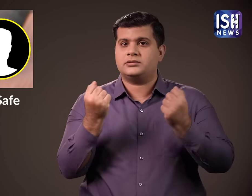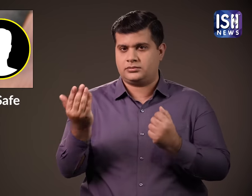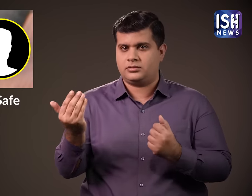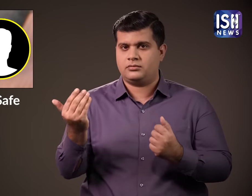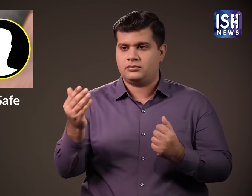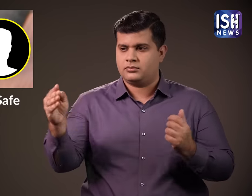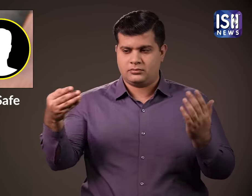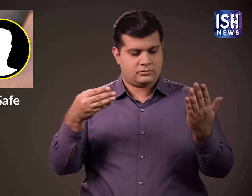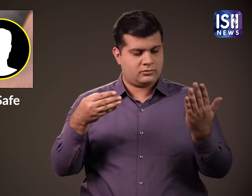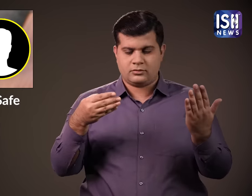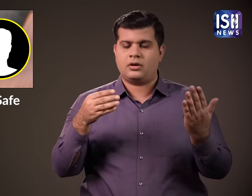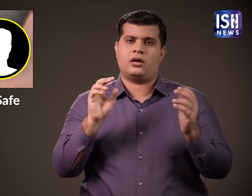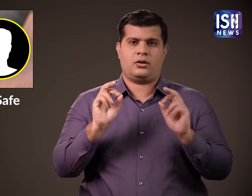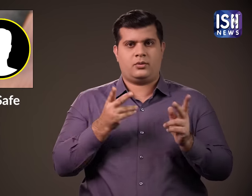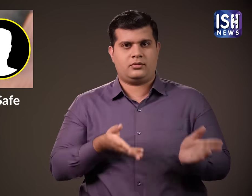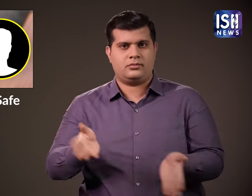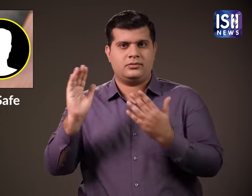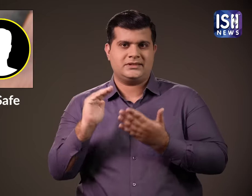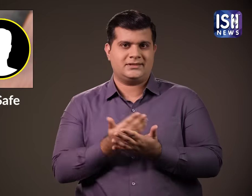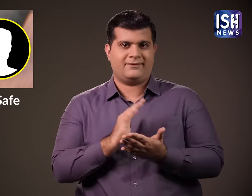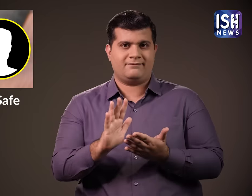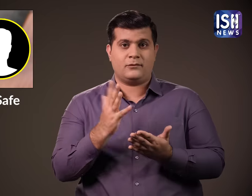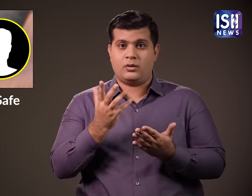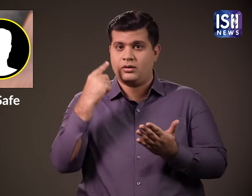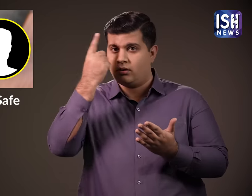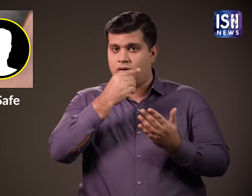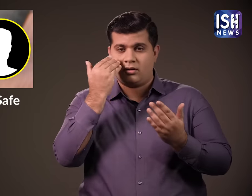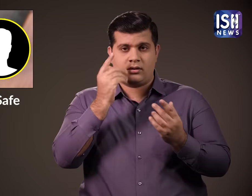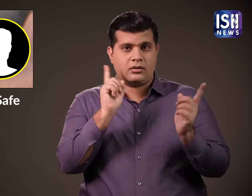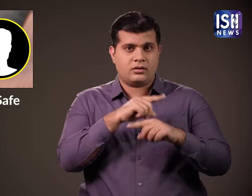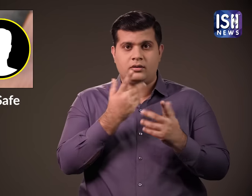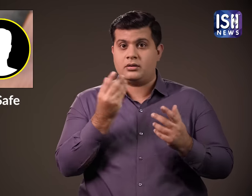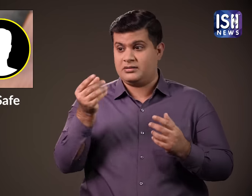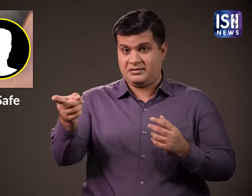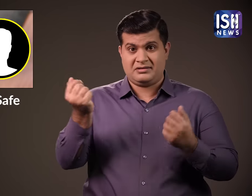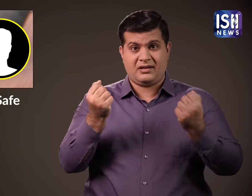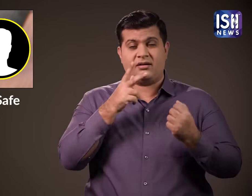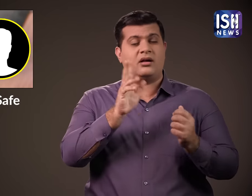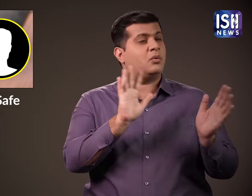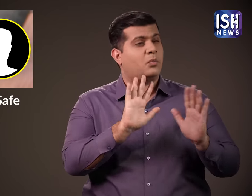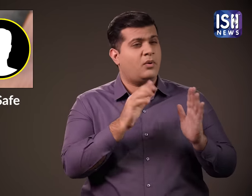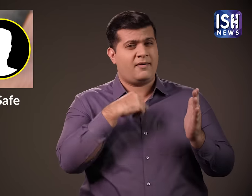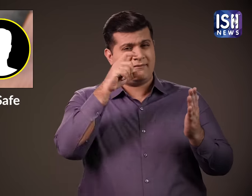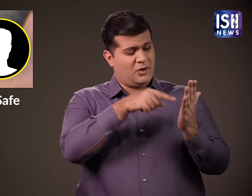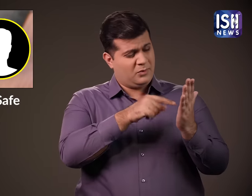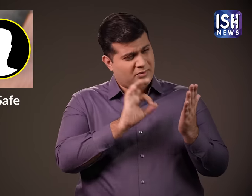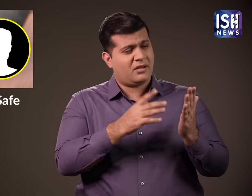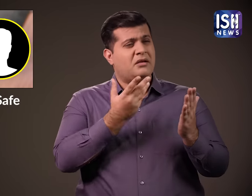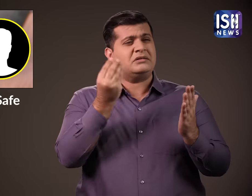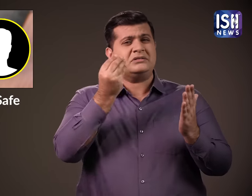के लिए ड्राइवर के लाइसेंस की जाज करने का आधिकार है। कुछ मामलों में ड्राइवर आपको बता सकता है कि एप में इस्तेमाल की गई तस्विर